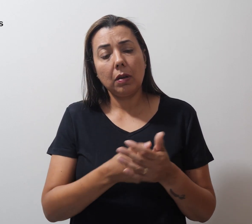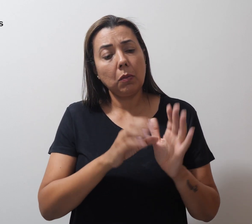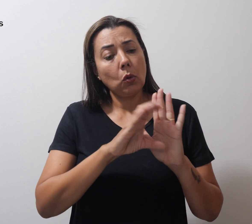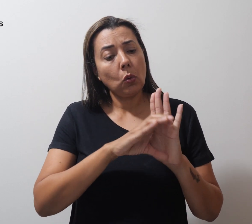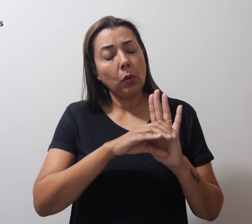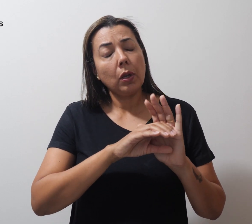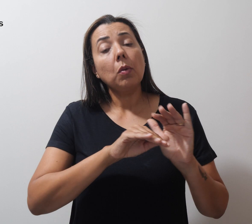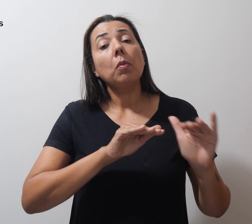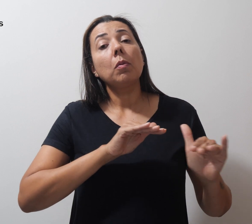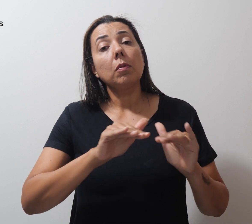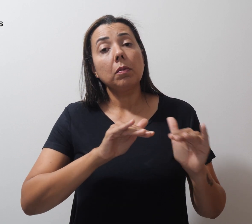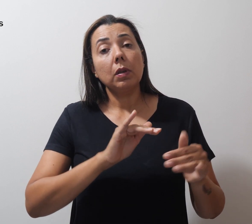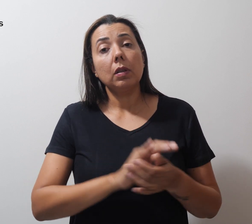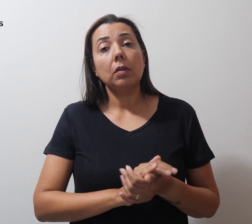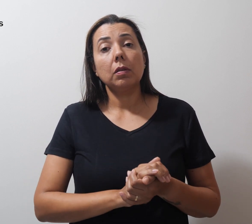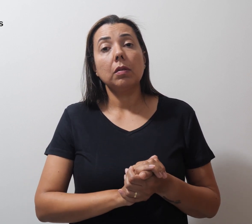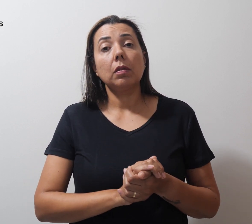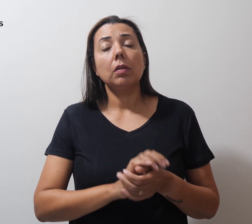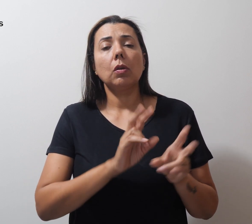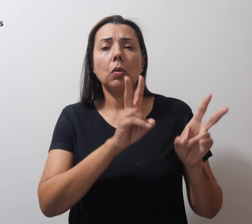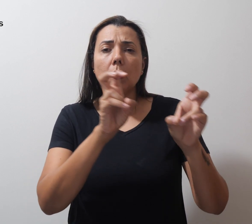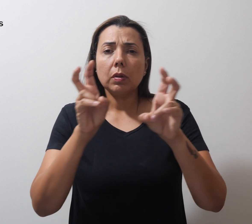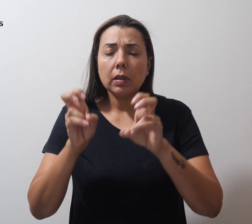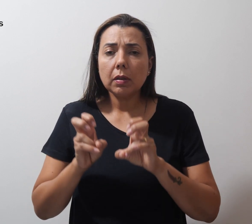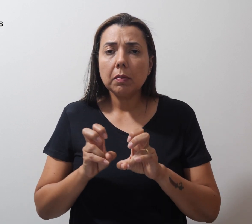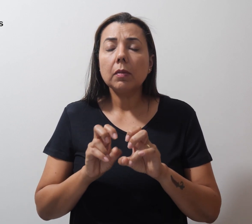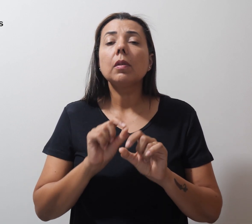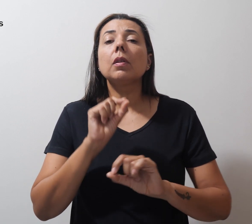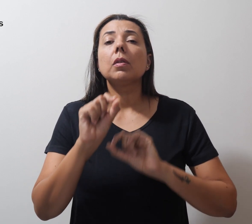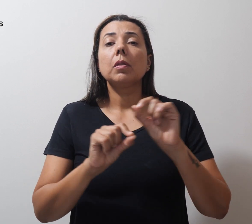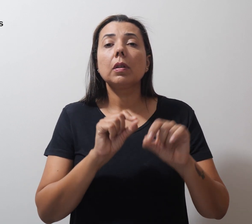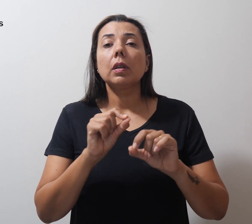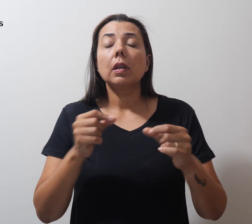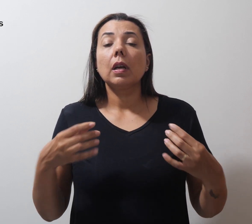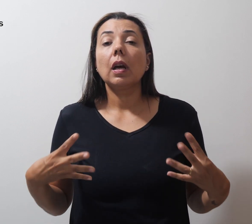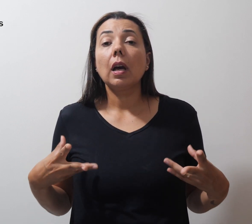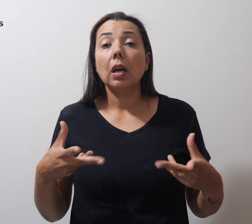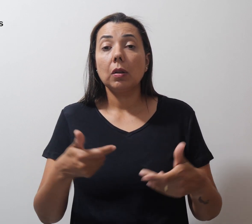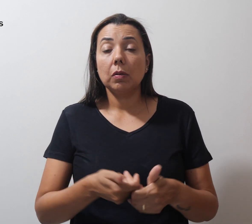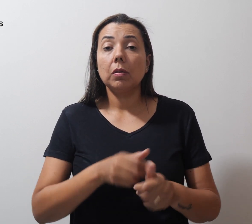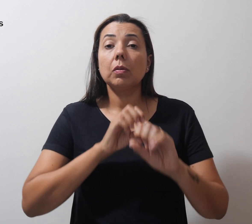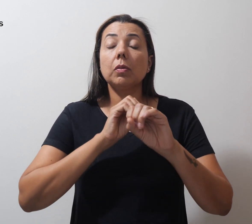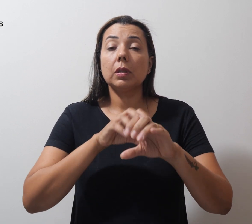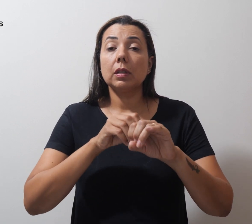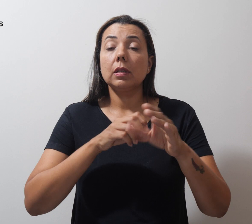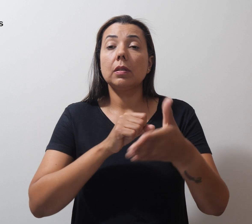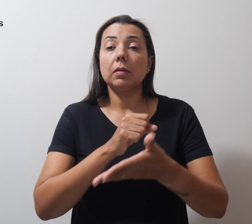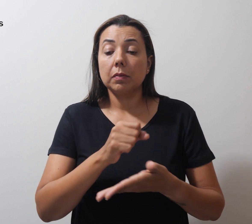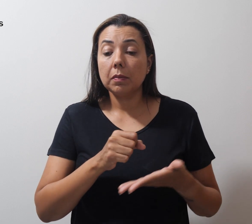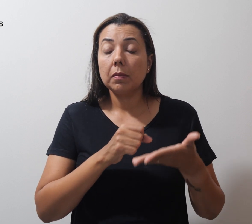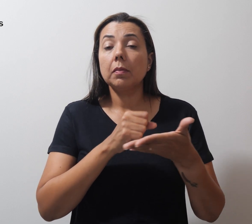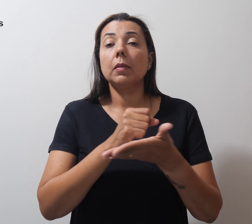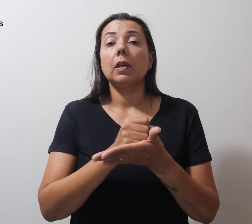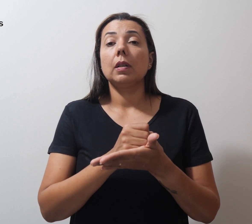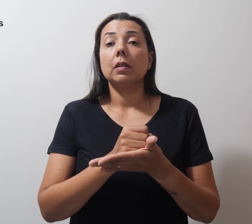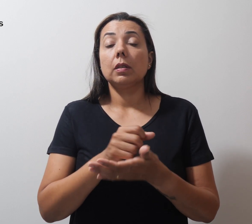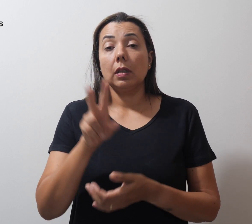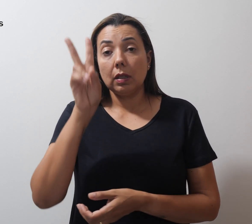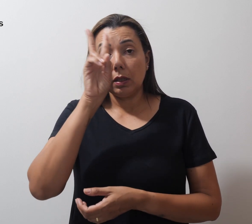movimento, com temas pertinentes a toda a educação básica. Destacou a